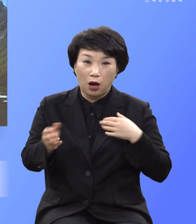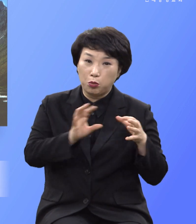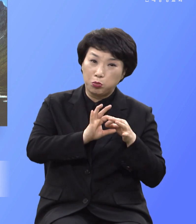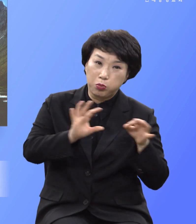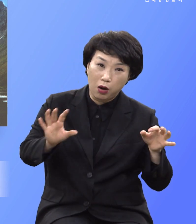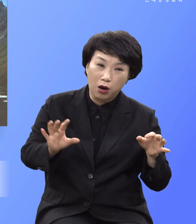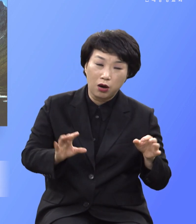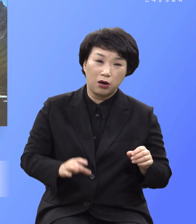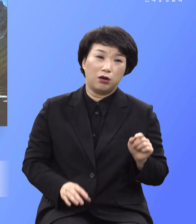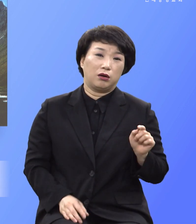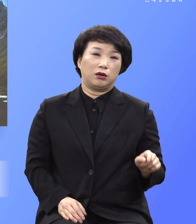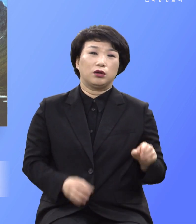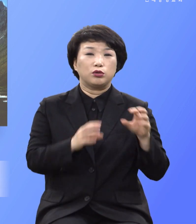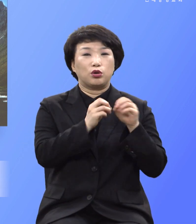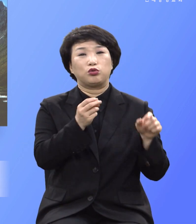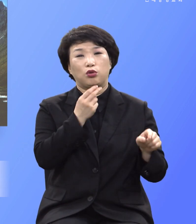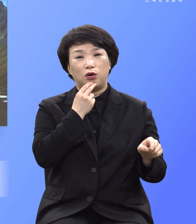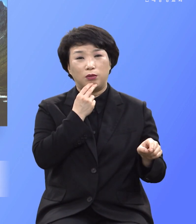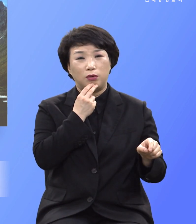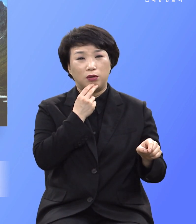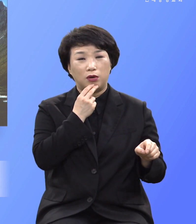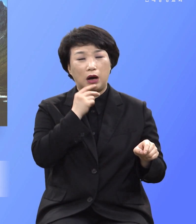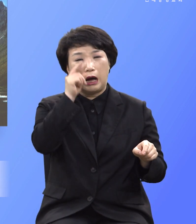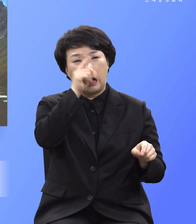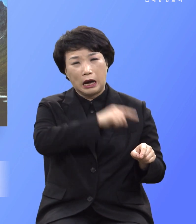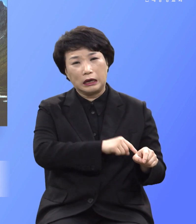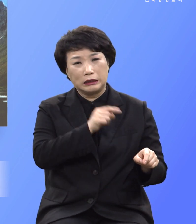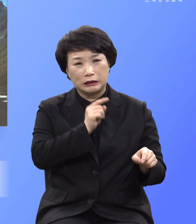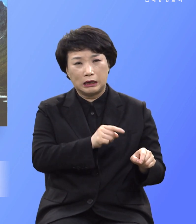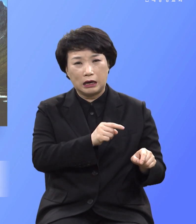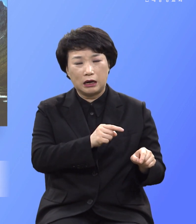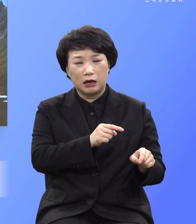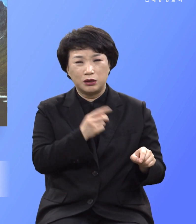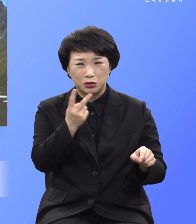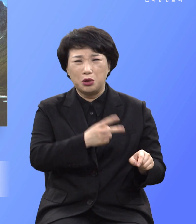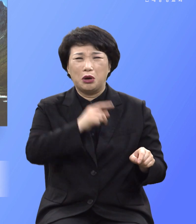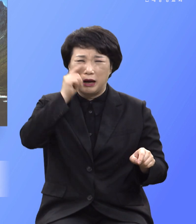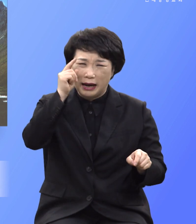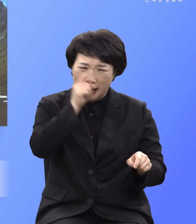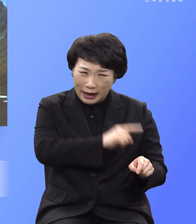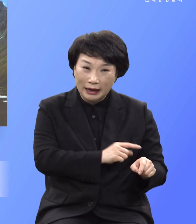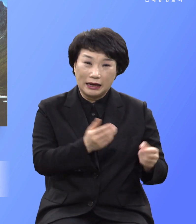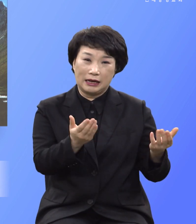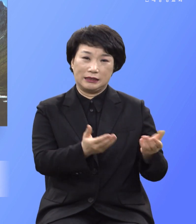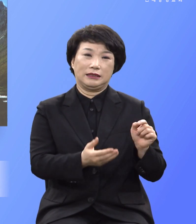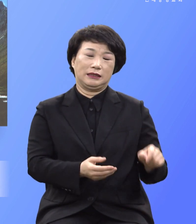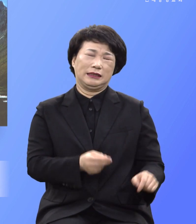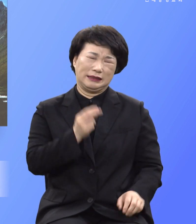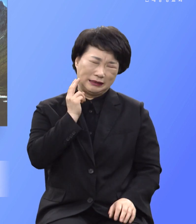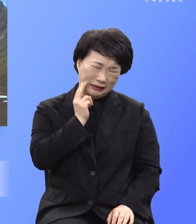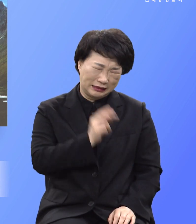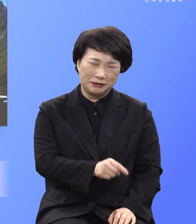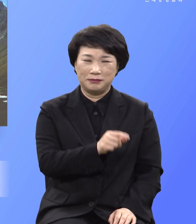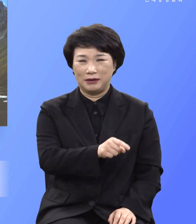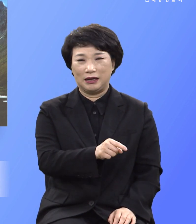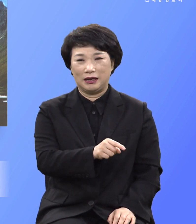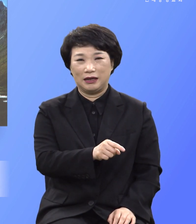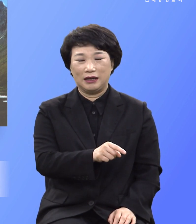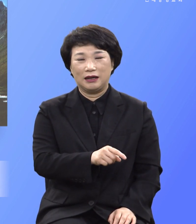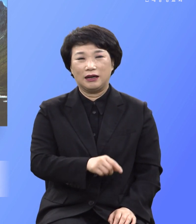상관이 없는 잔인하고 그리고 또 잔인한 모린경한 사람이 되고